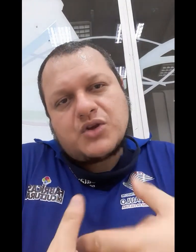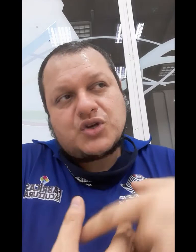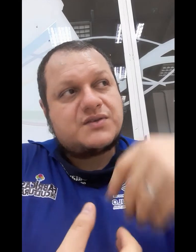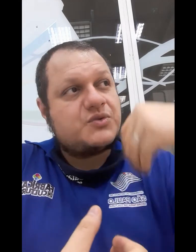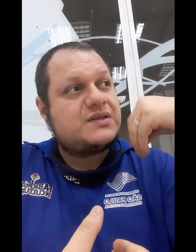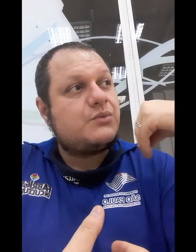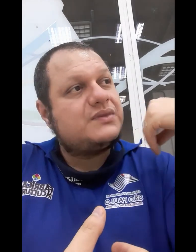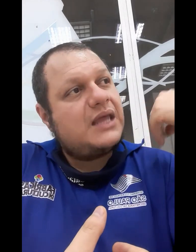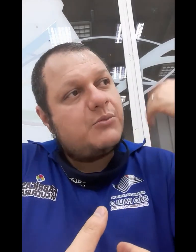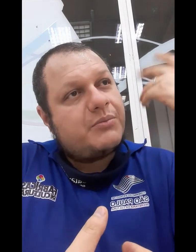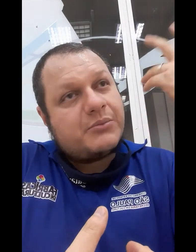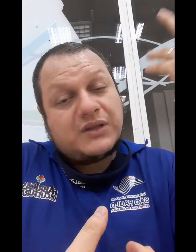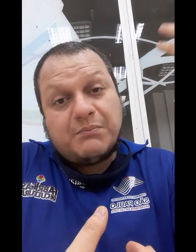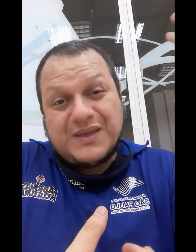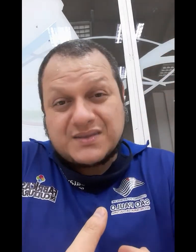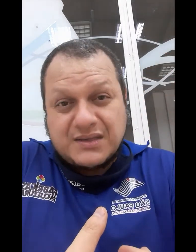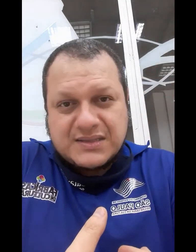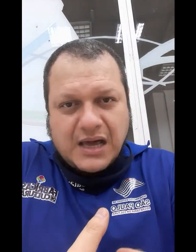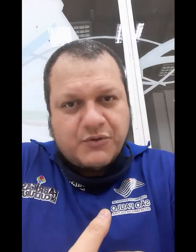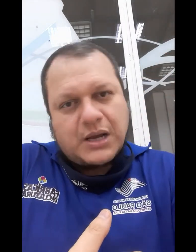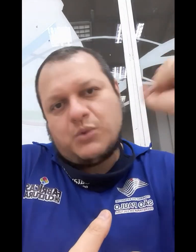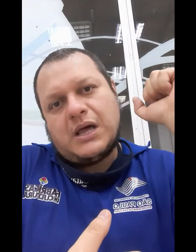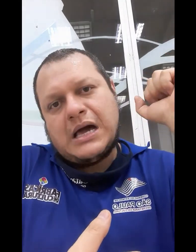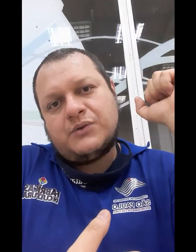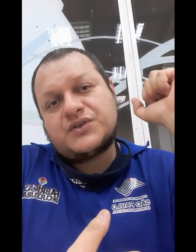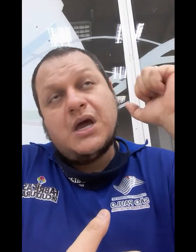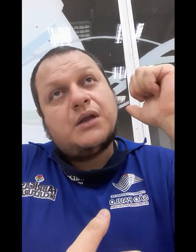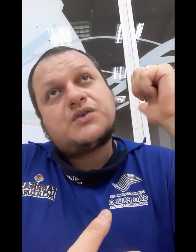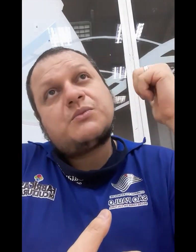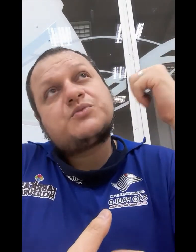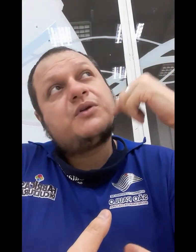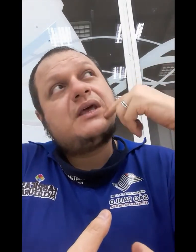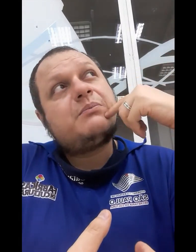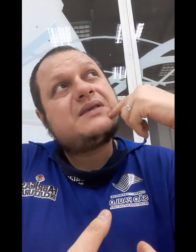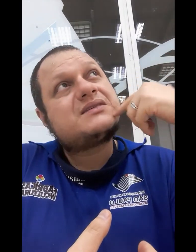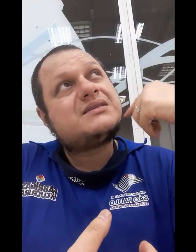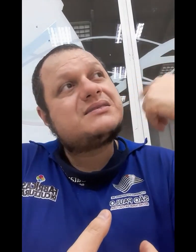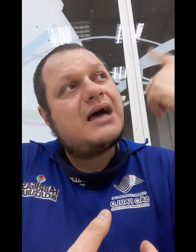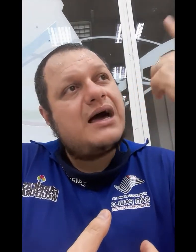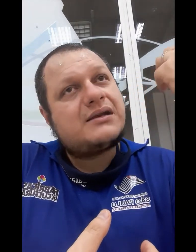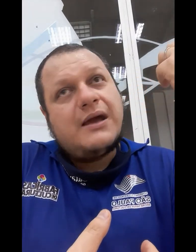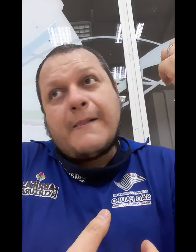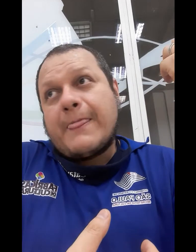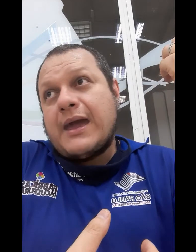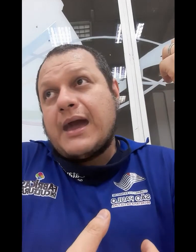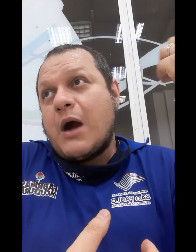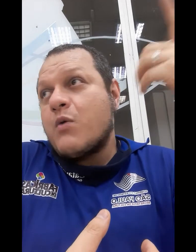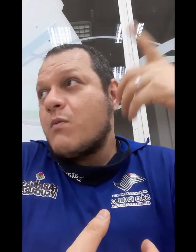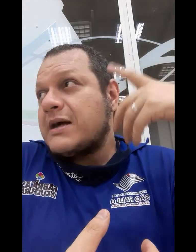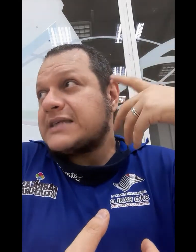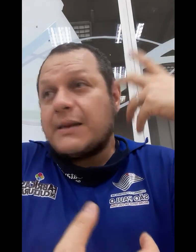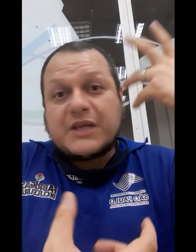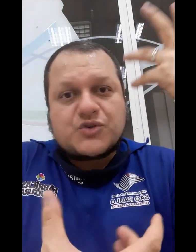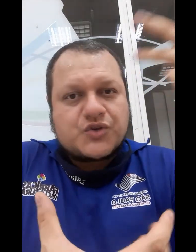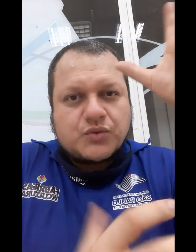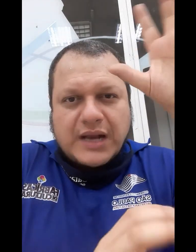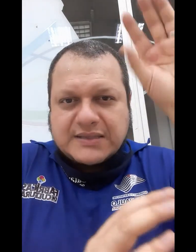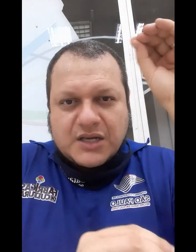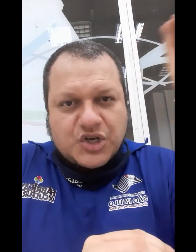onde nós vamos ter um tempo para poder pesquisar vocabulários, nós vamos poder pesquisar algumas adaptações culturais que a gente,